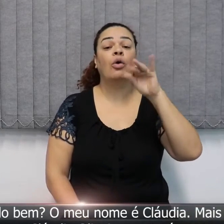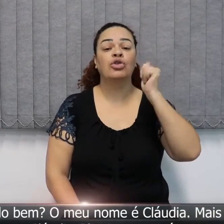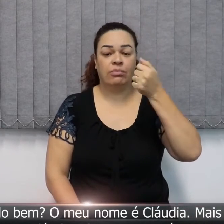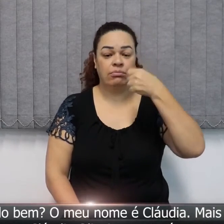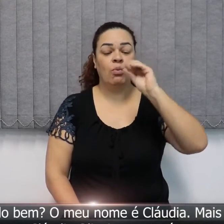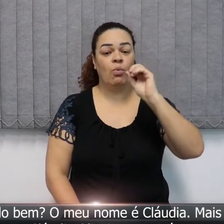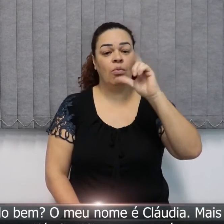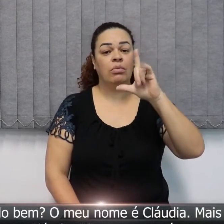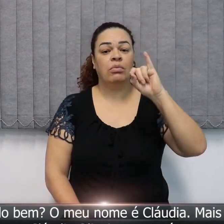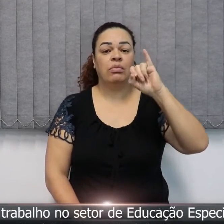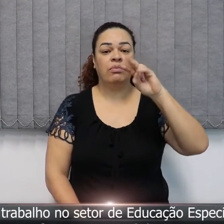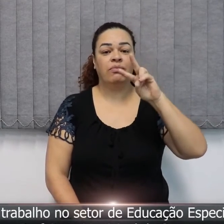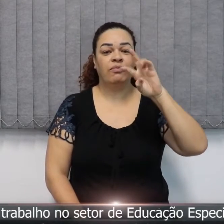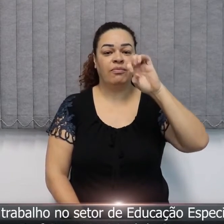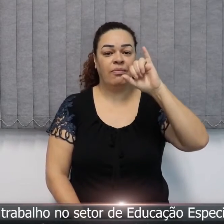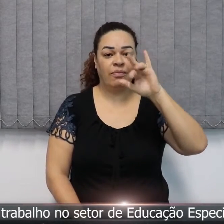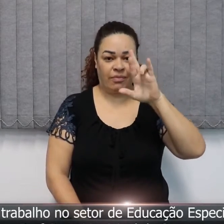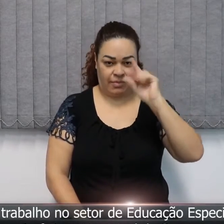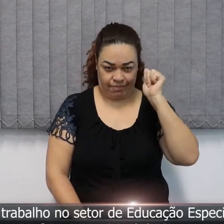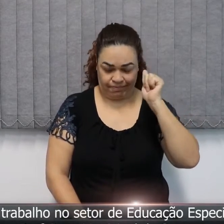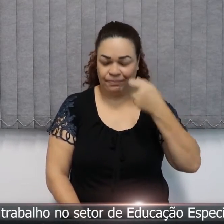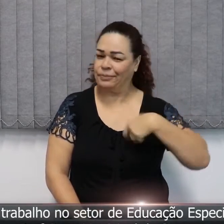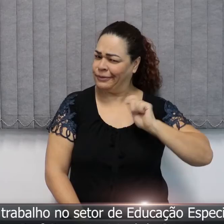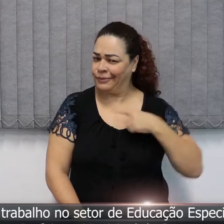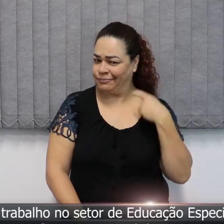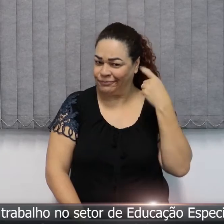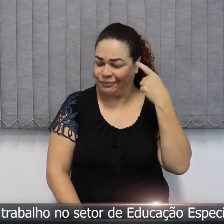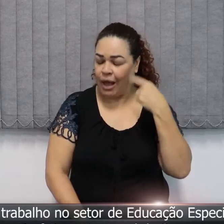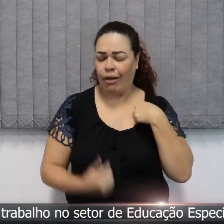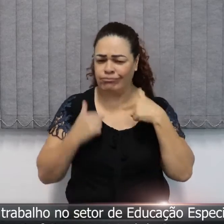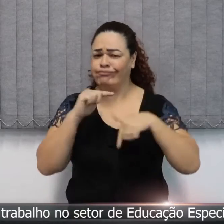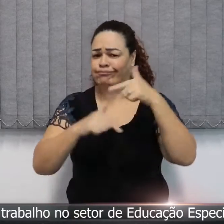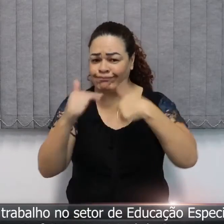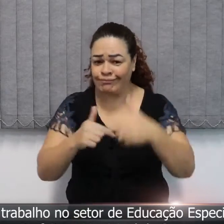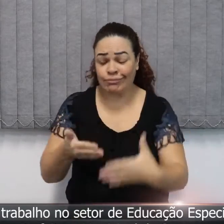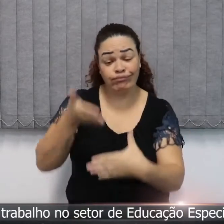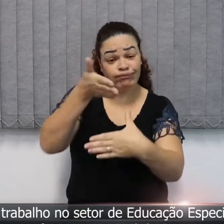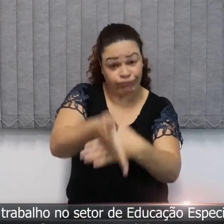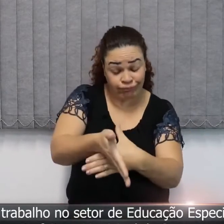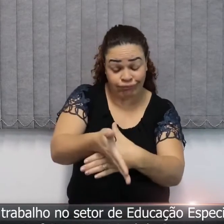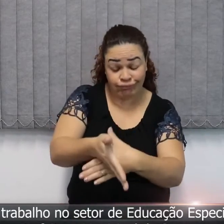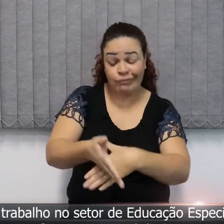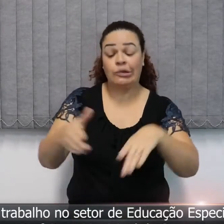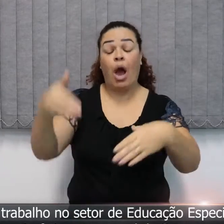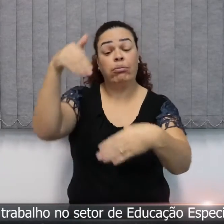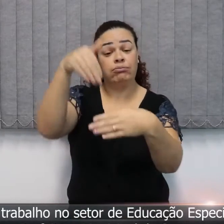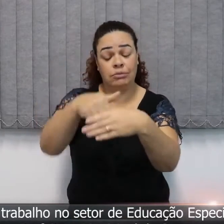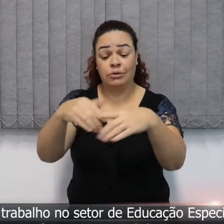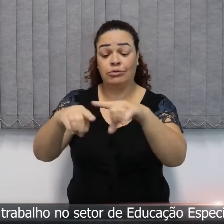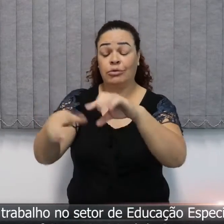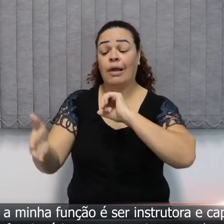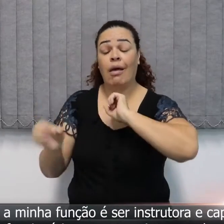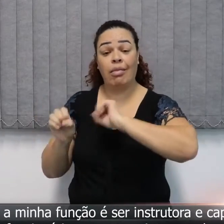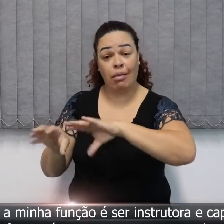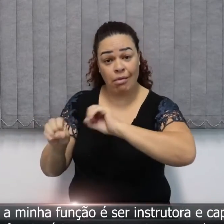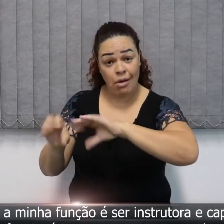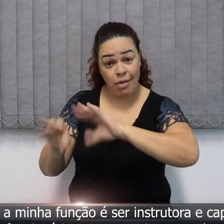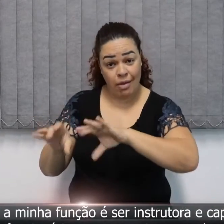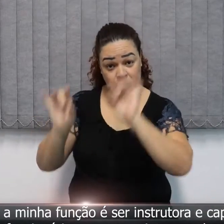sinal. Eu trabalho no setor de educação especial da Prefeitura Municipal de Suzano. Hoje a minha função